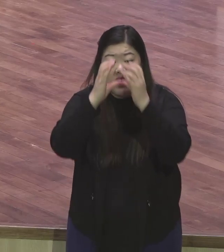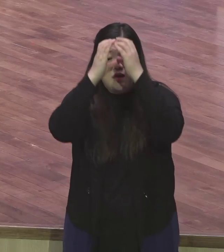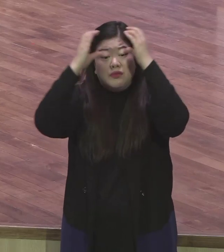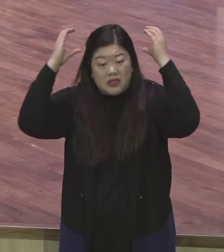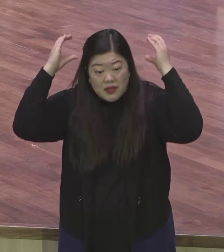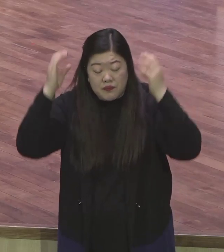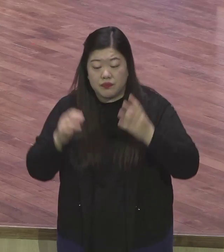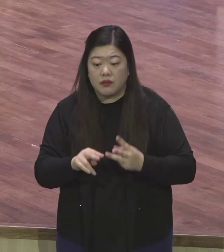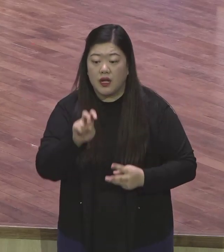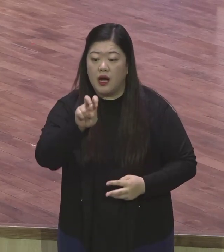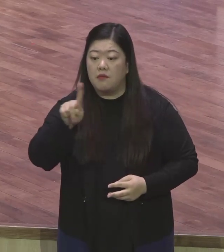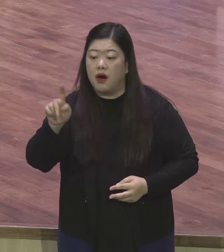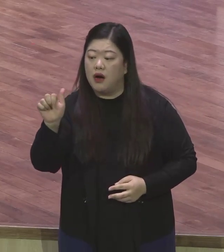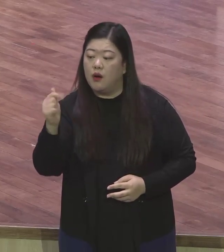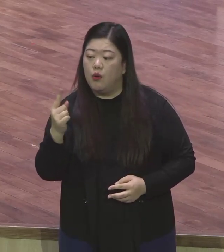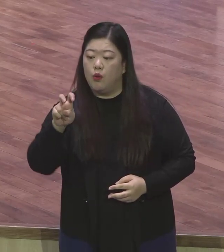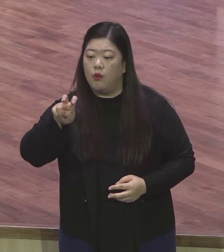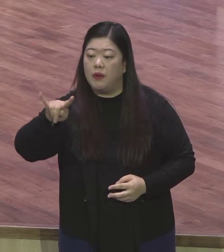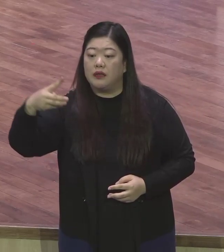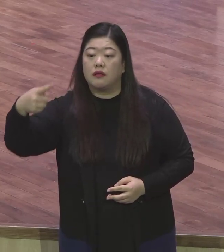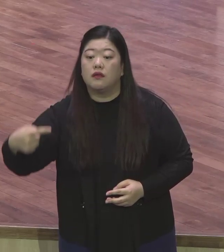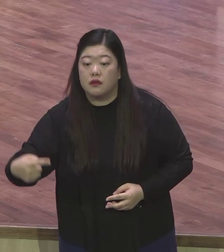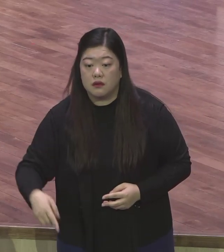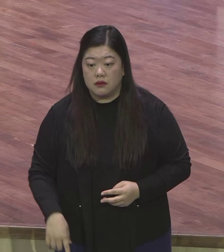모슬렘을 천직으로 마리아를 믿어야 돼요.